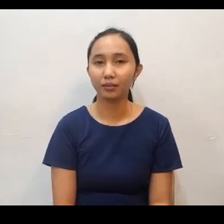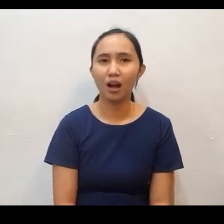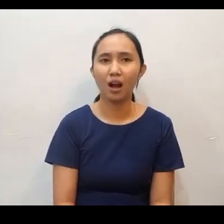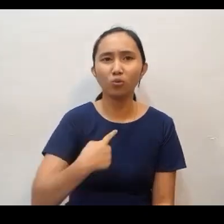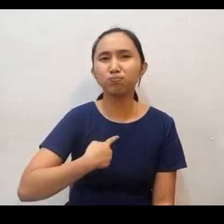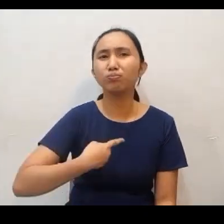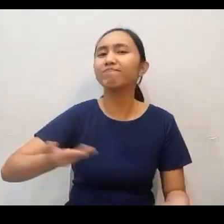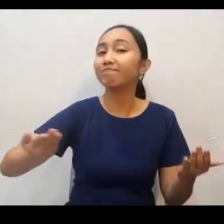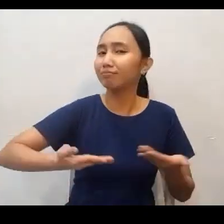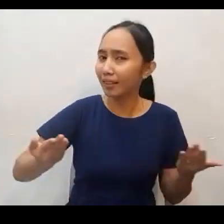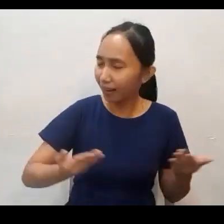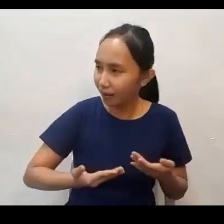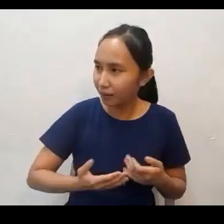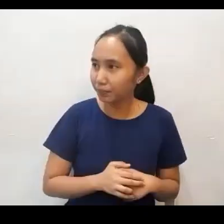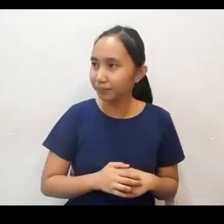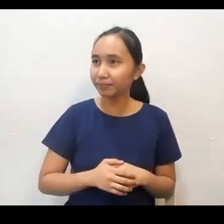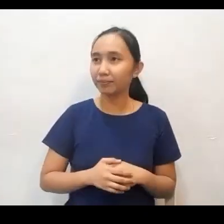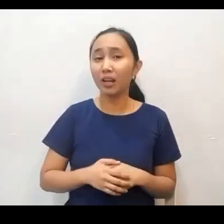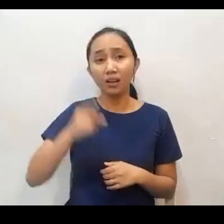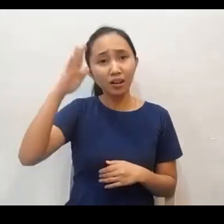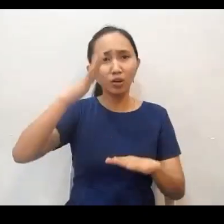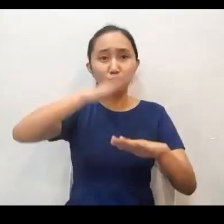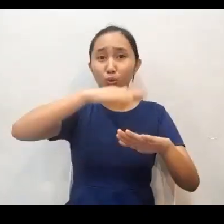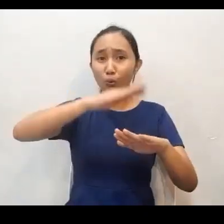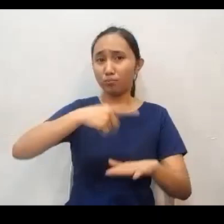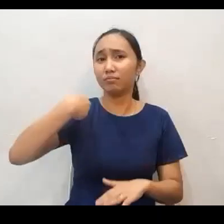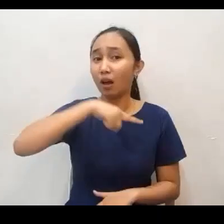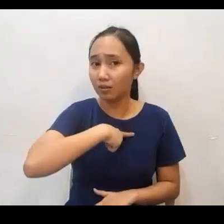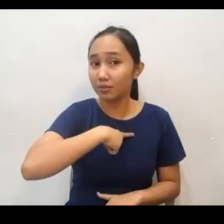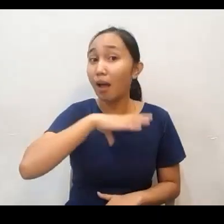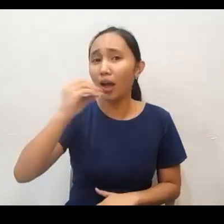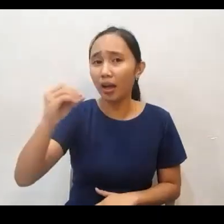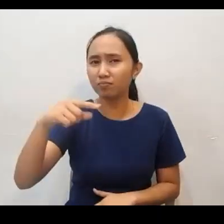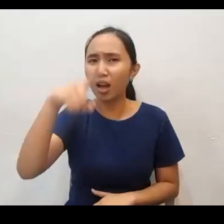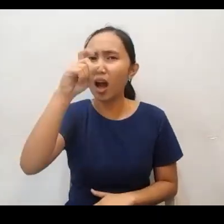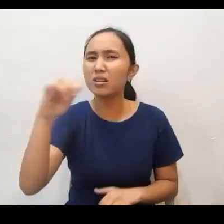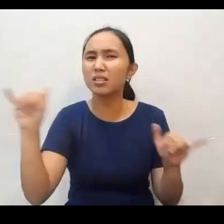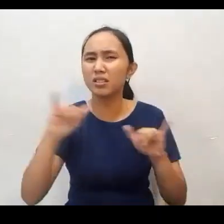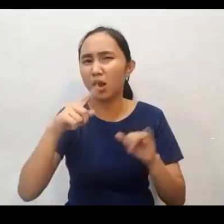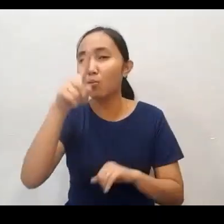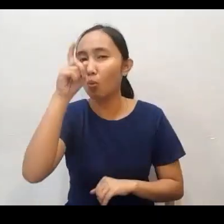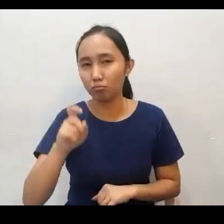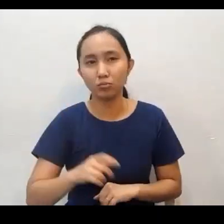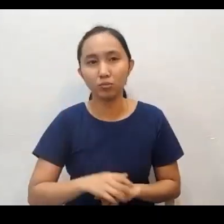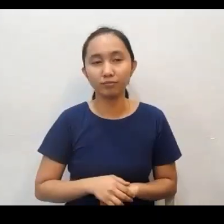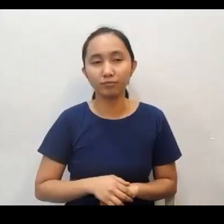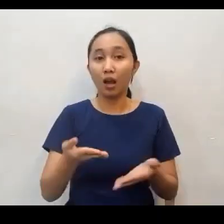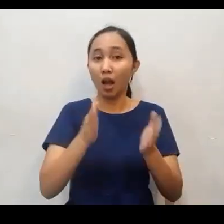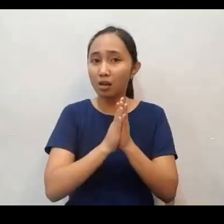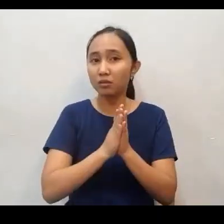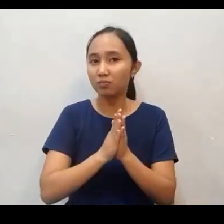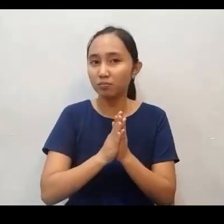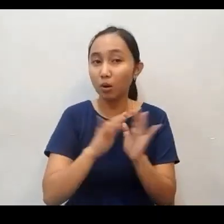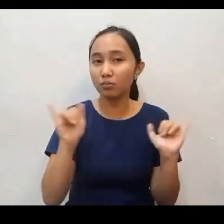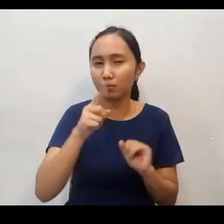God is calling us, asking us the same question. Kaya tayo po ay tinatawag at tinatanong tayo ng Diyos ang parehong